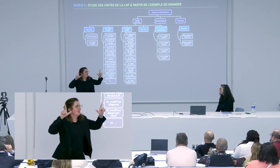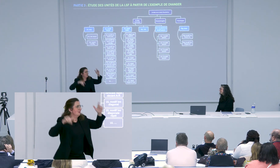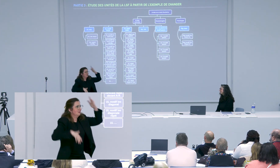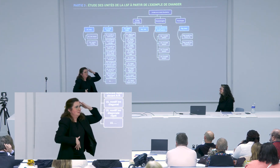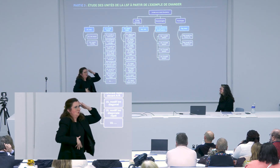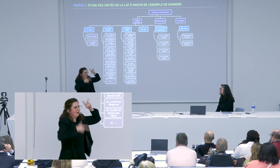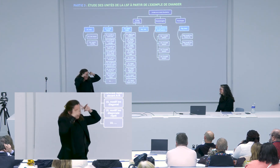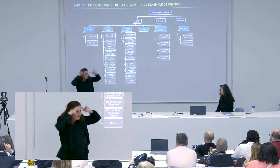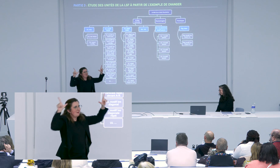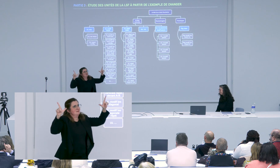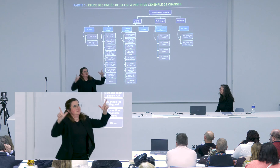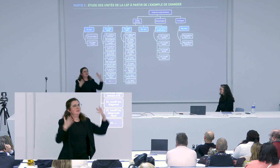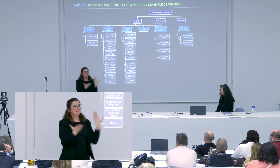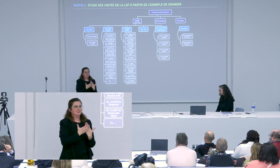l'époque